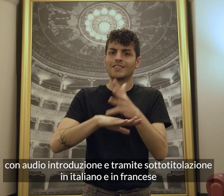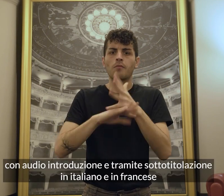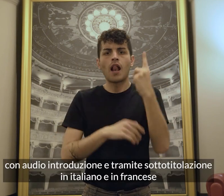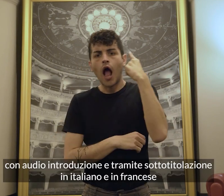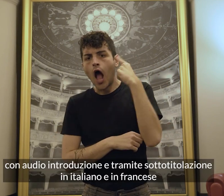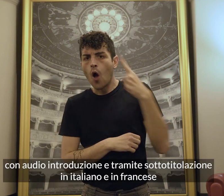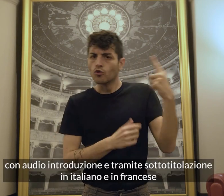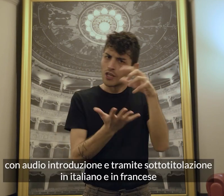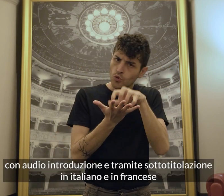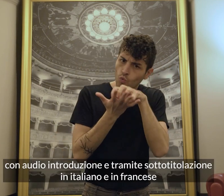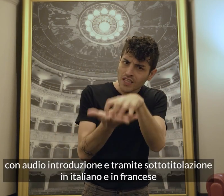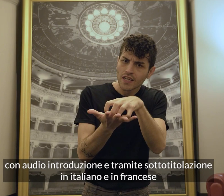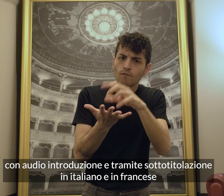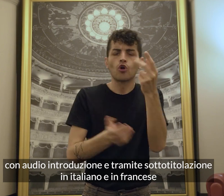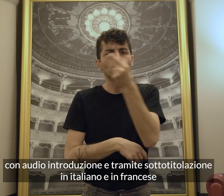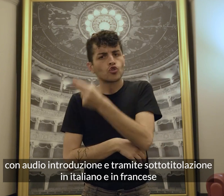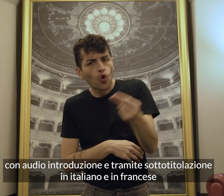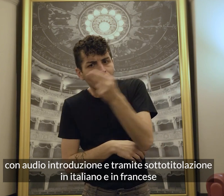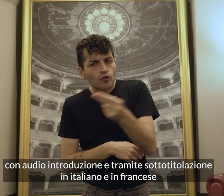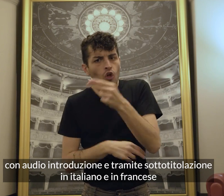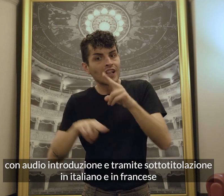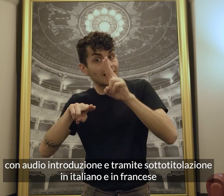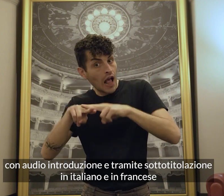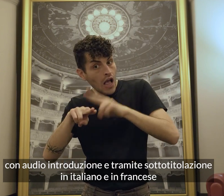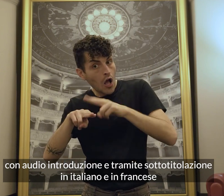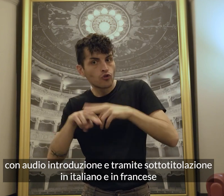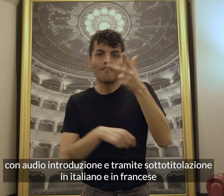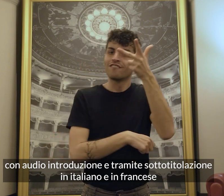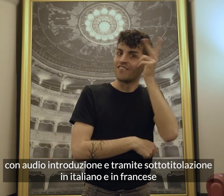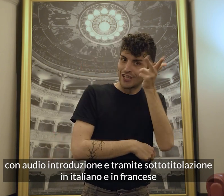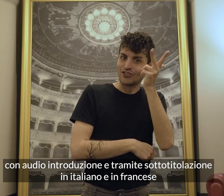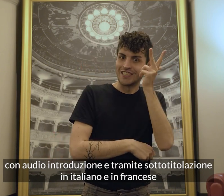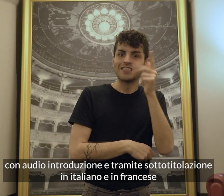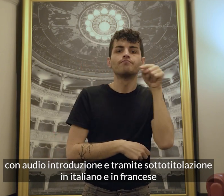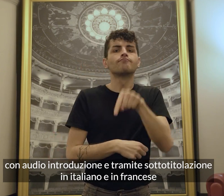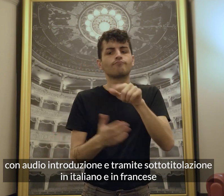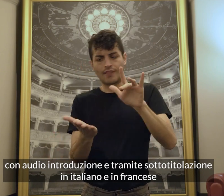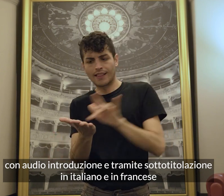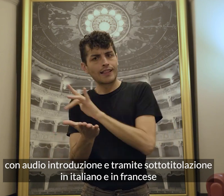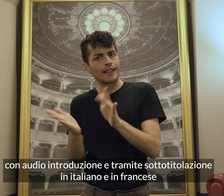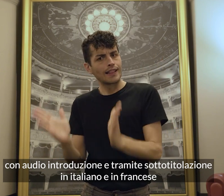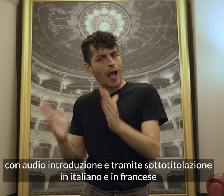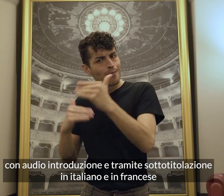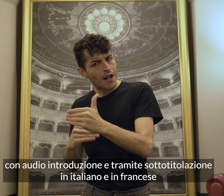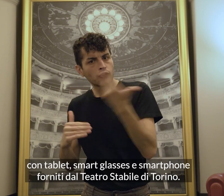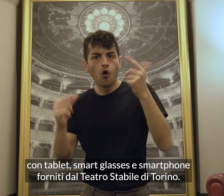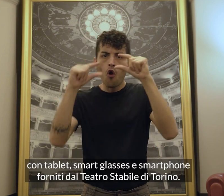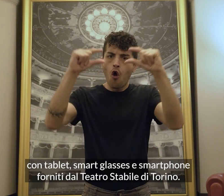con audio introduzione e tramite sottotitolazione in italiano e in francese, con